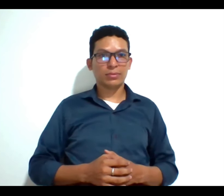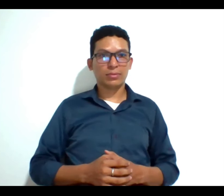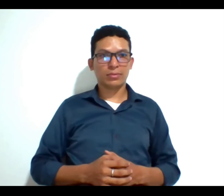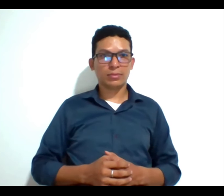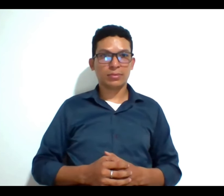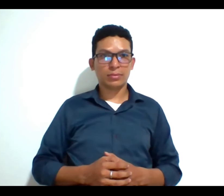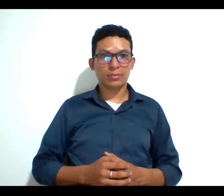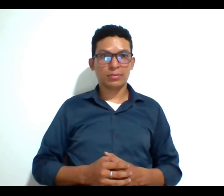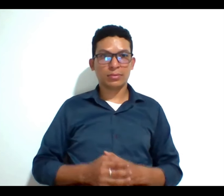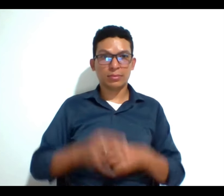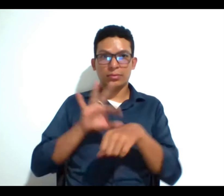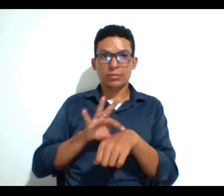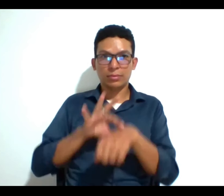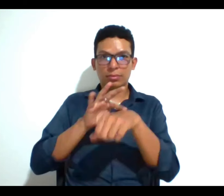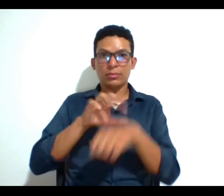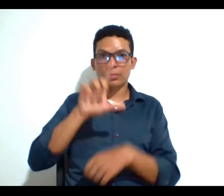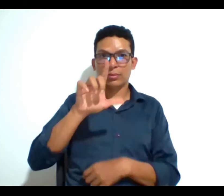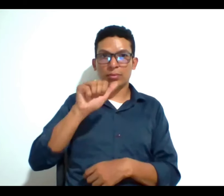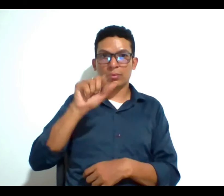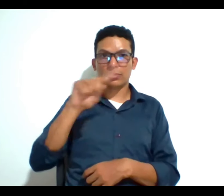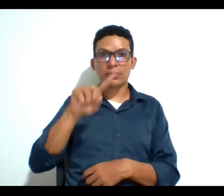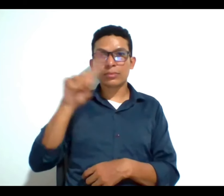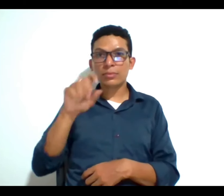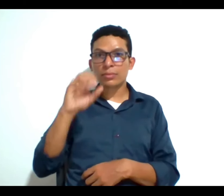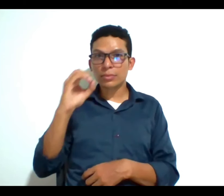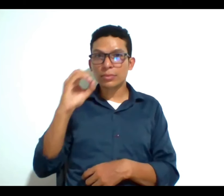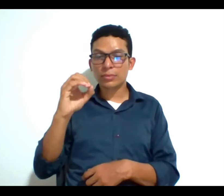Lazo y luego a Natalia